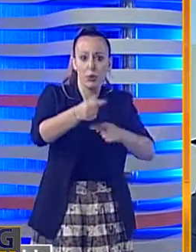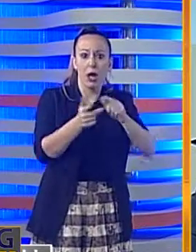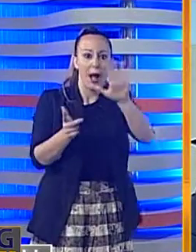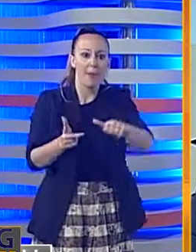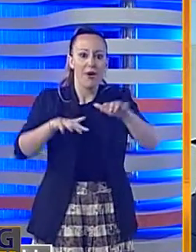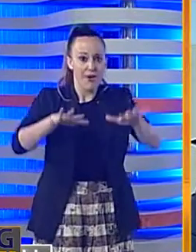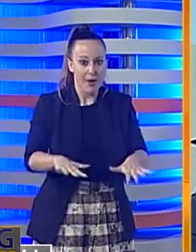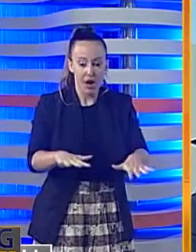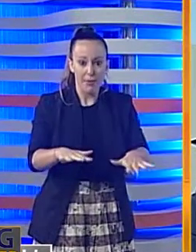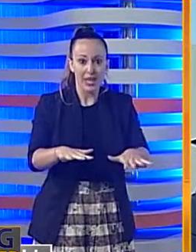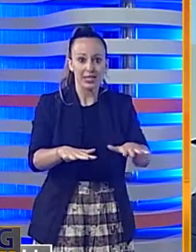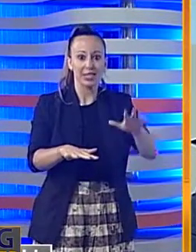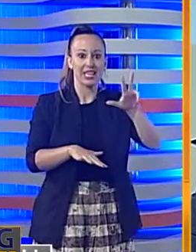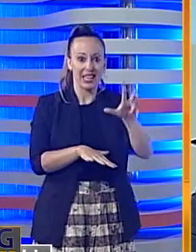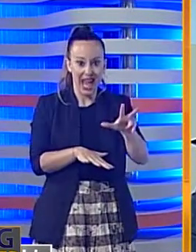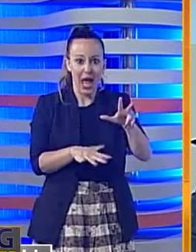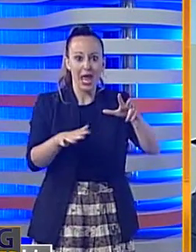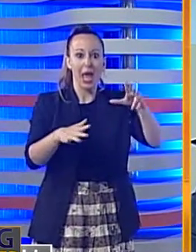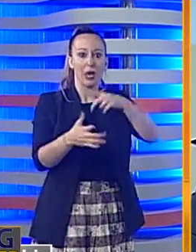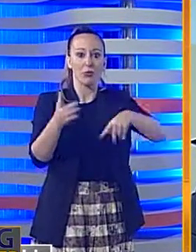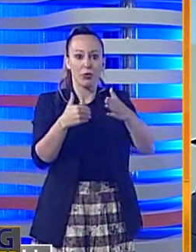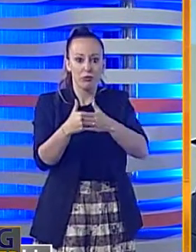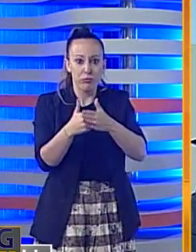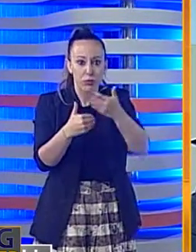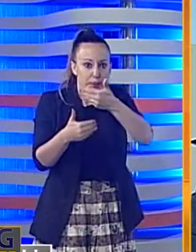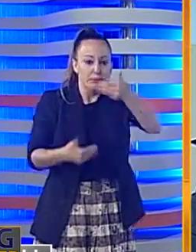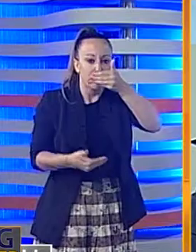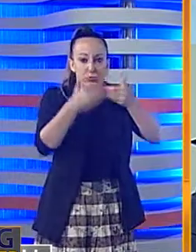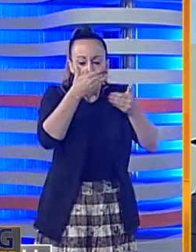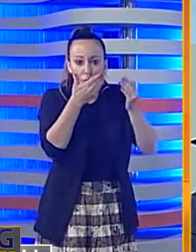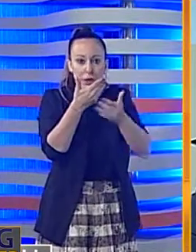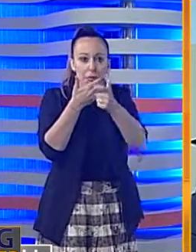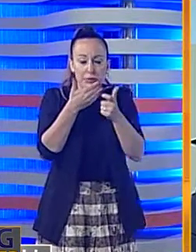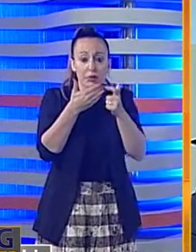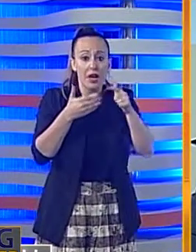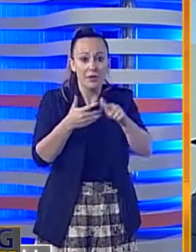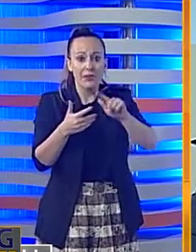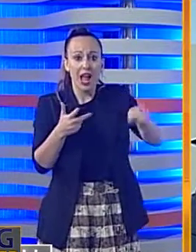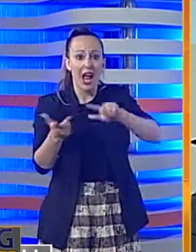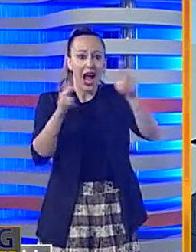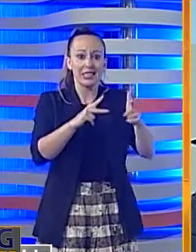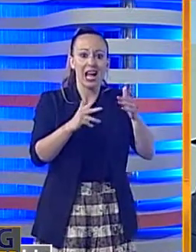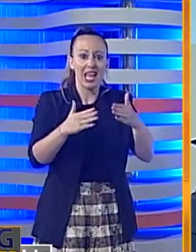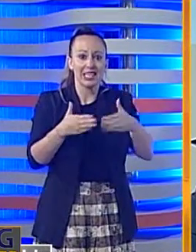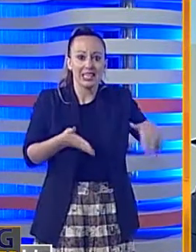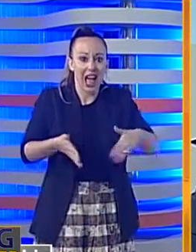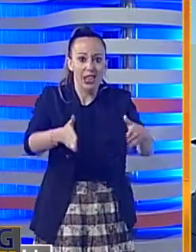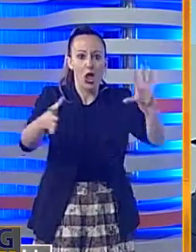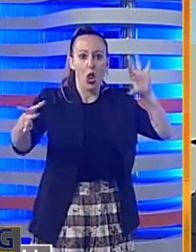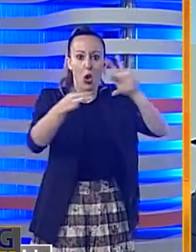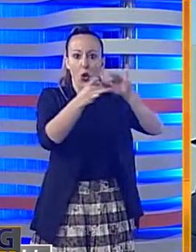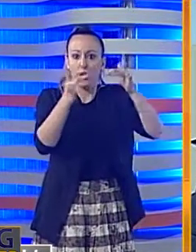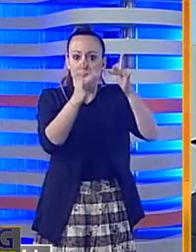un'auto portavalori fermata da tre malviventi con il volto coperto e armati. è